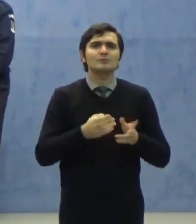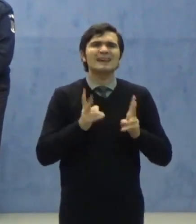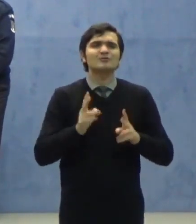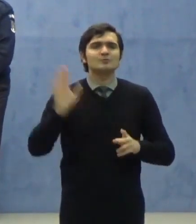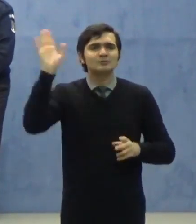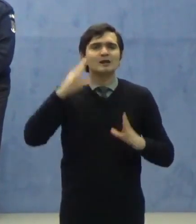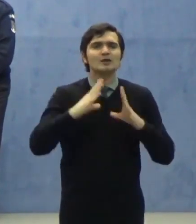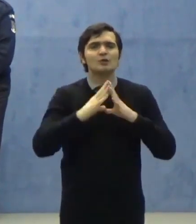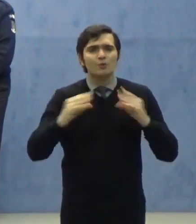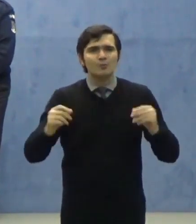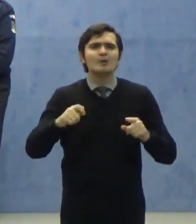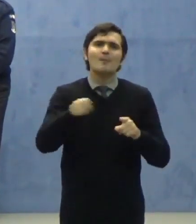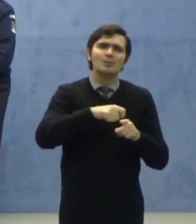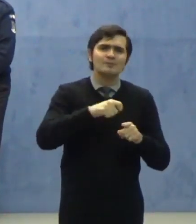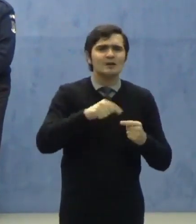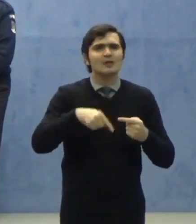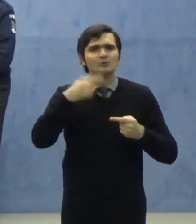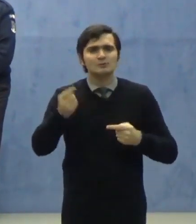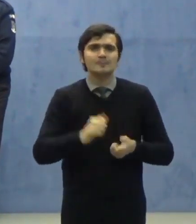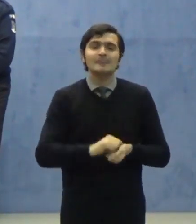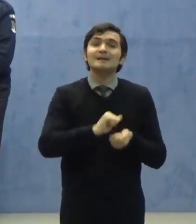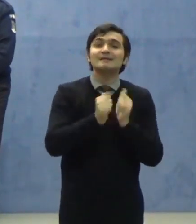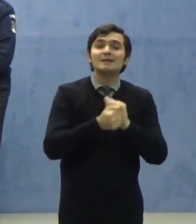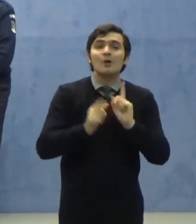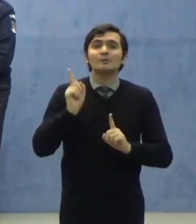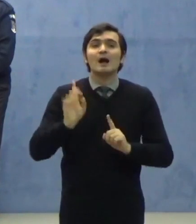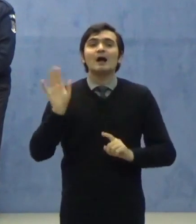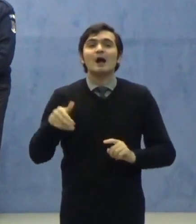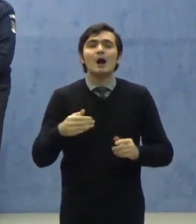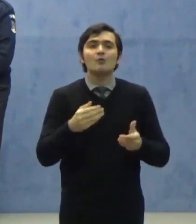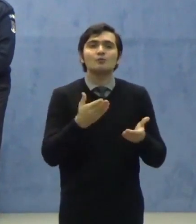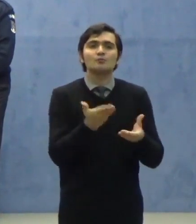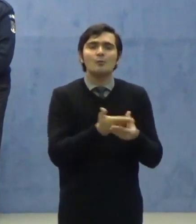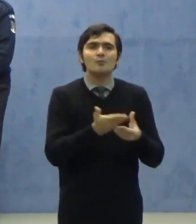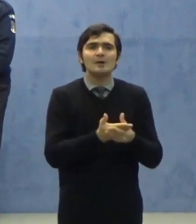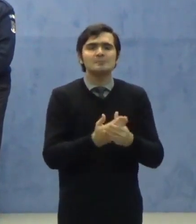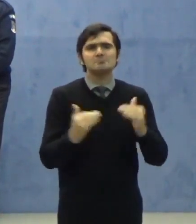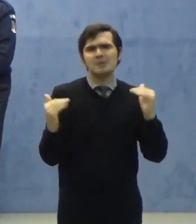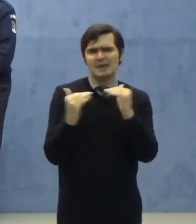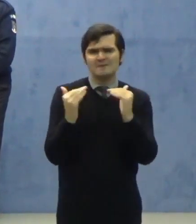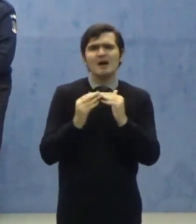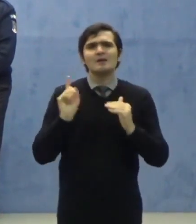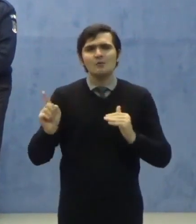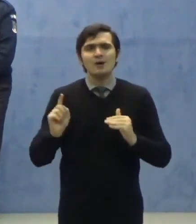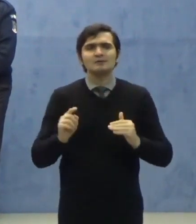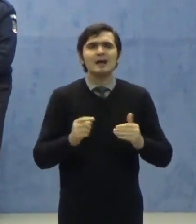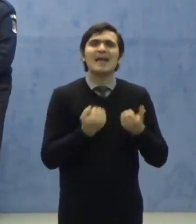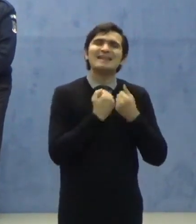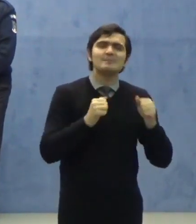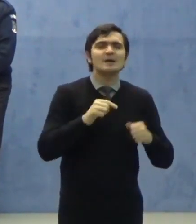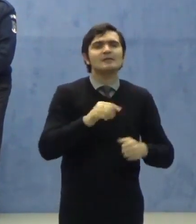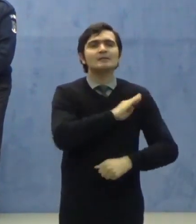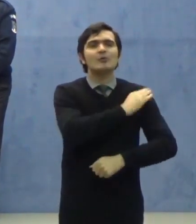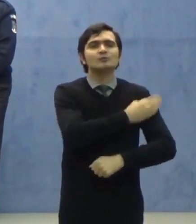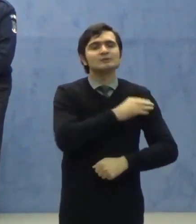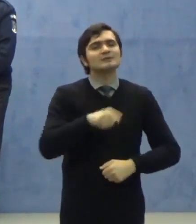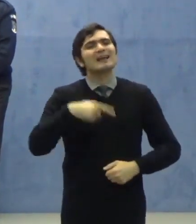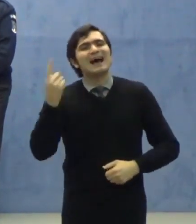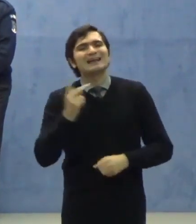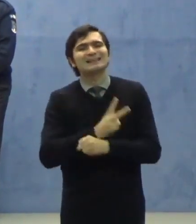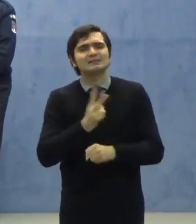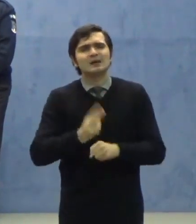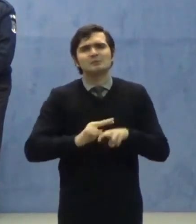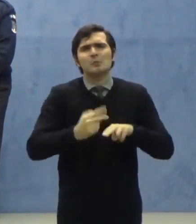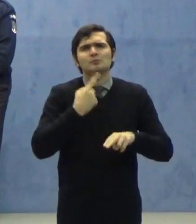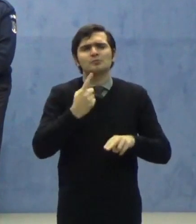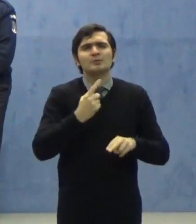modificările și completările ulterioare, ori un document echivalent acestora emis de autoritățile altor state, potrivit dreptului Uniunii